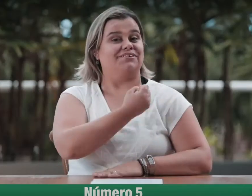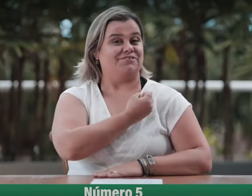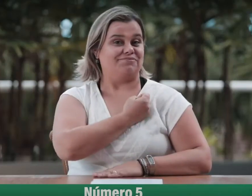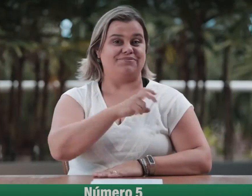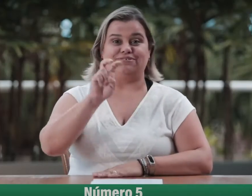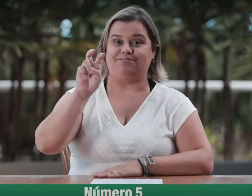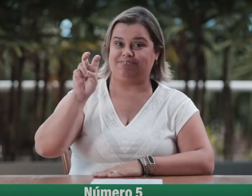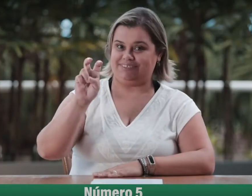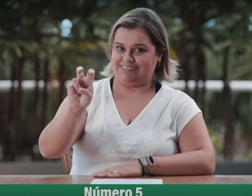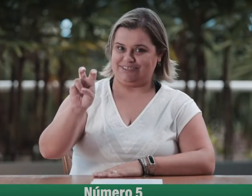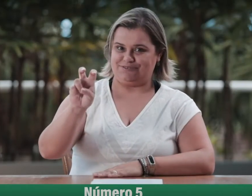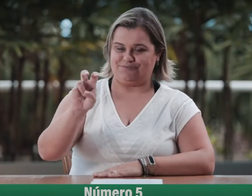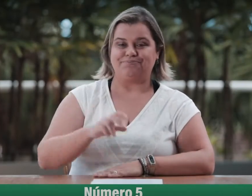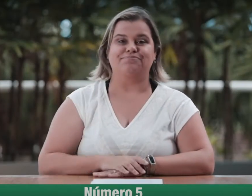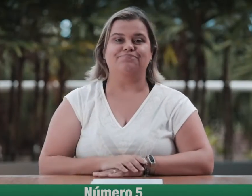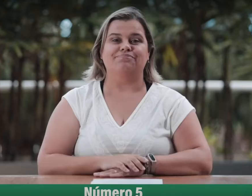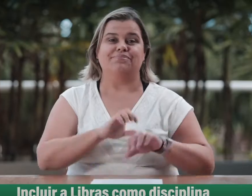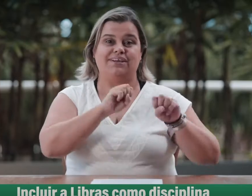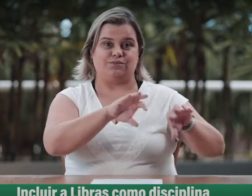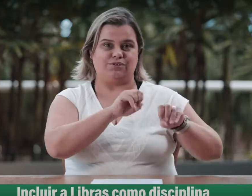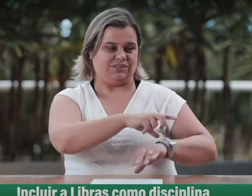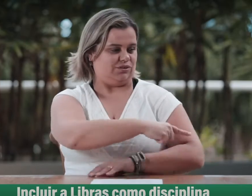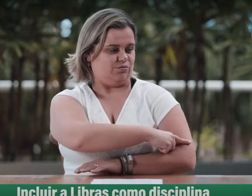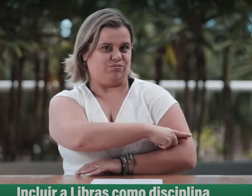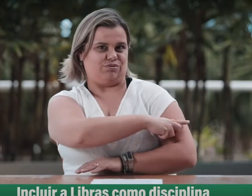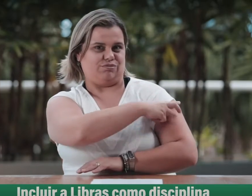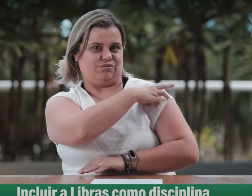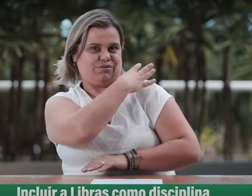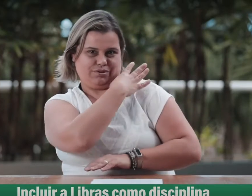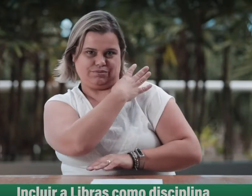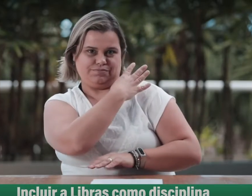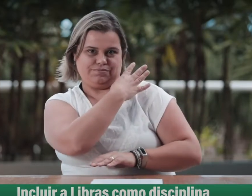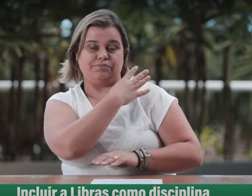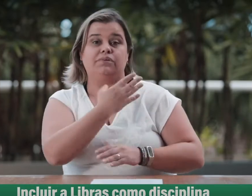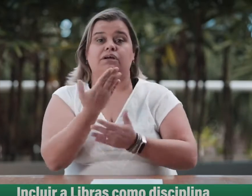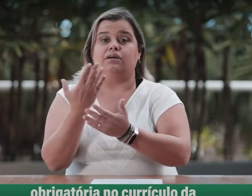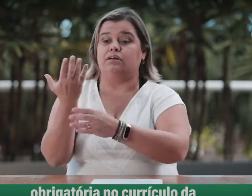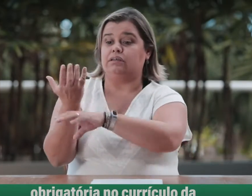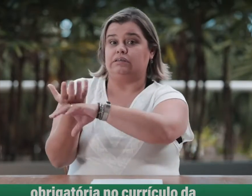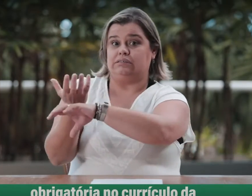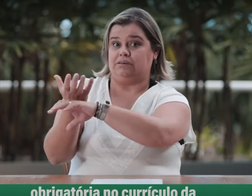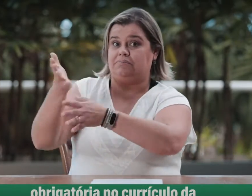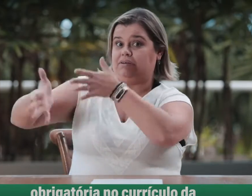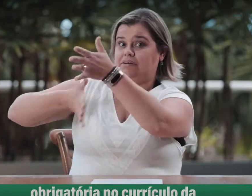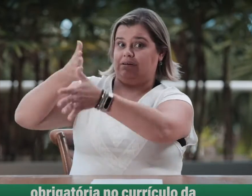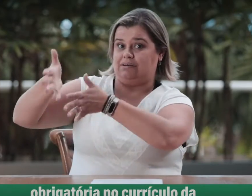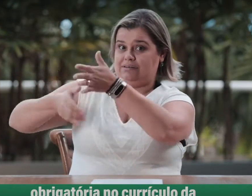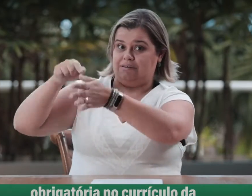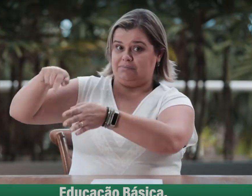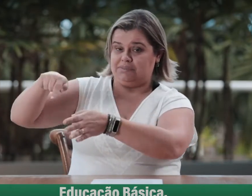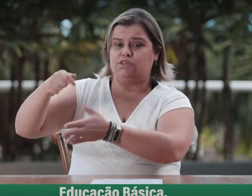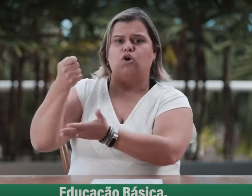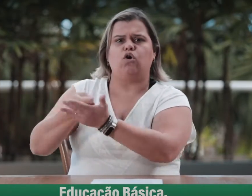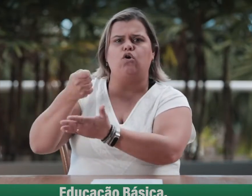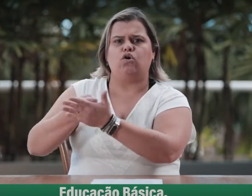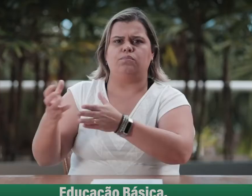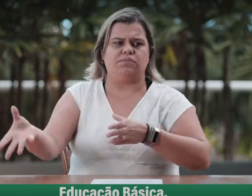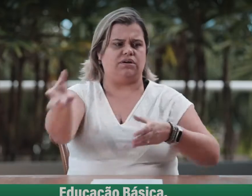5. Incluir a Libras como disciplina obrigatória no Currículo da Educação Básica.